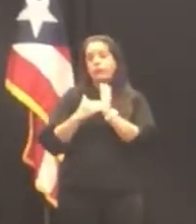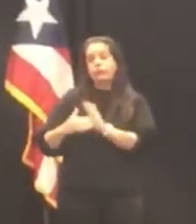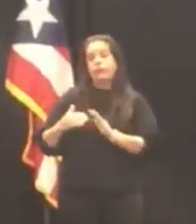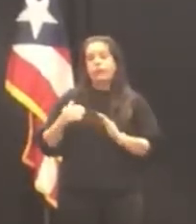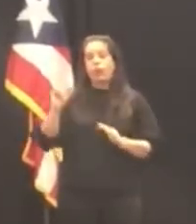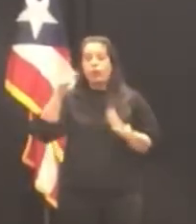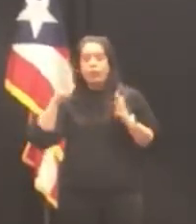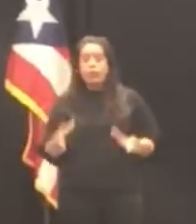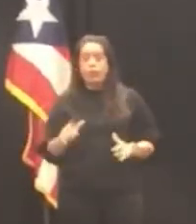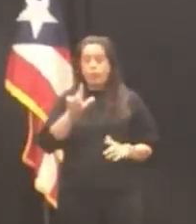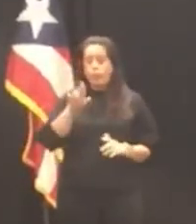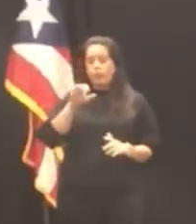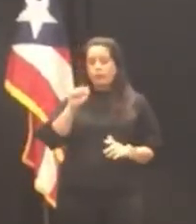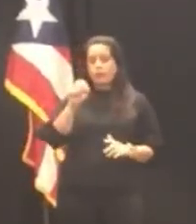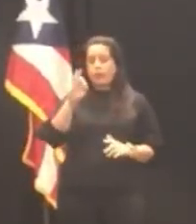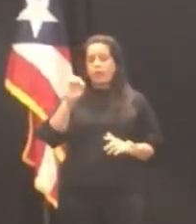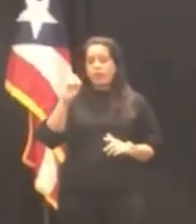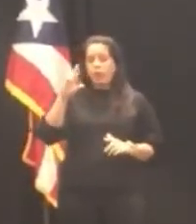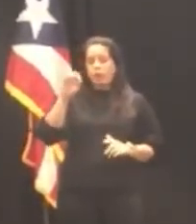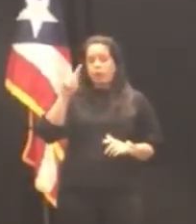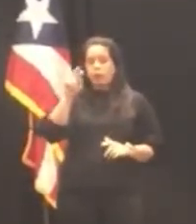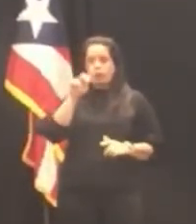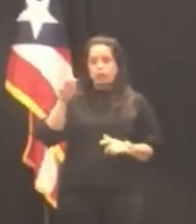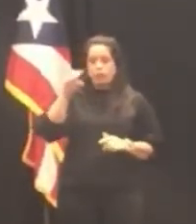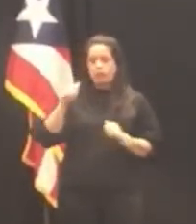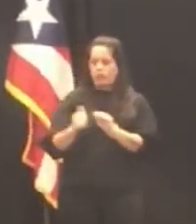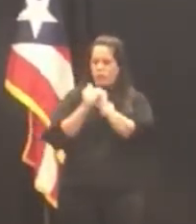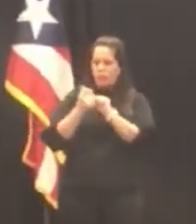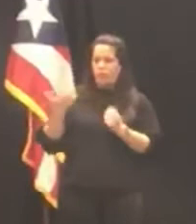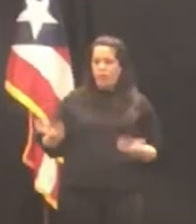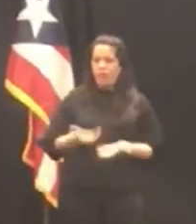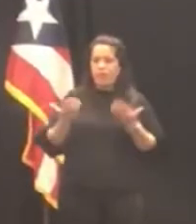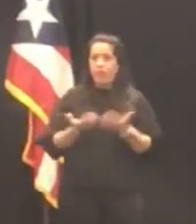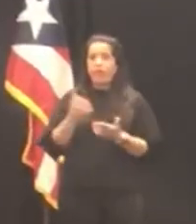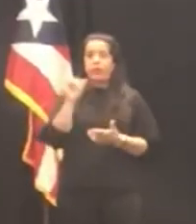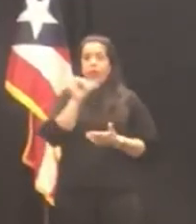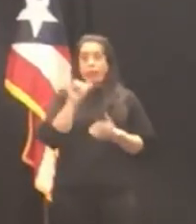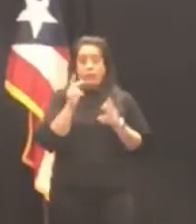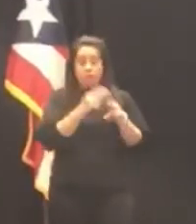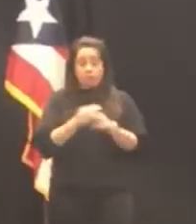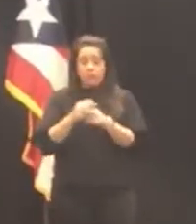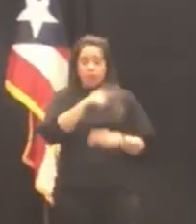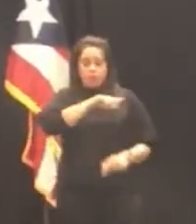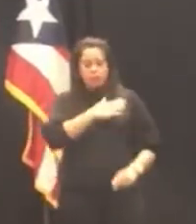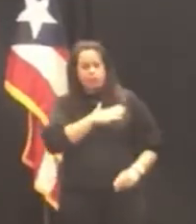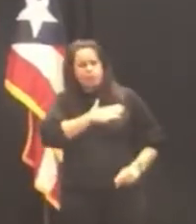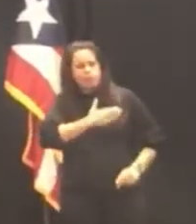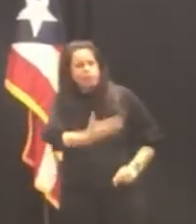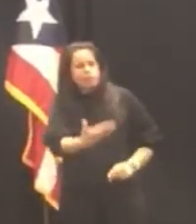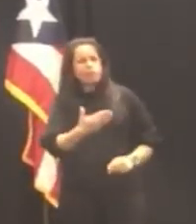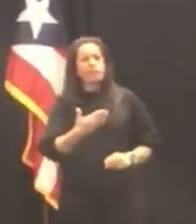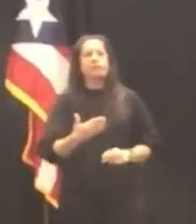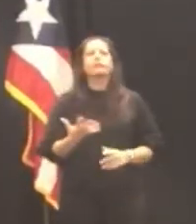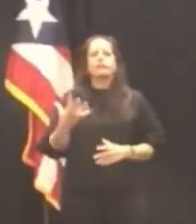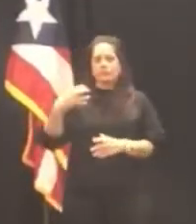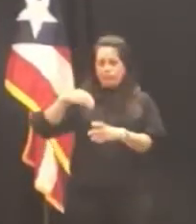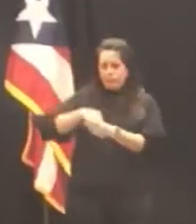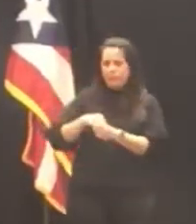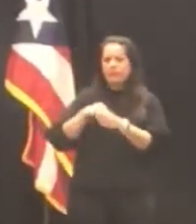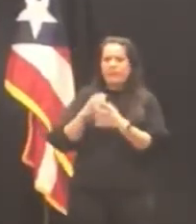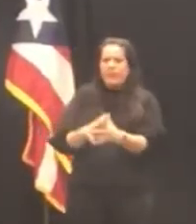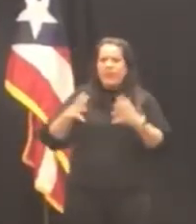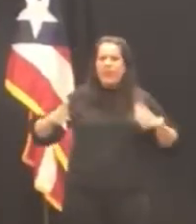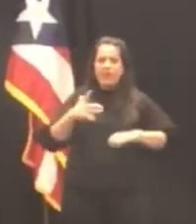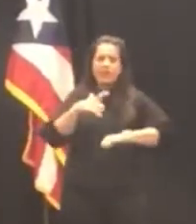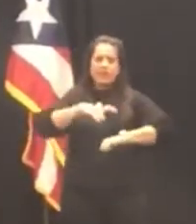al gobernador Luis Fortunio por acompañarme en esta mañana y a los nominados por su disponibilidad y ser partícipes de este gran